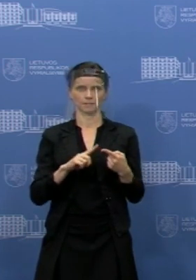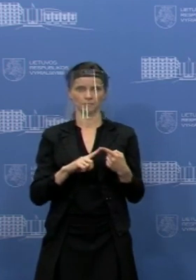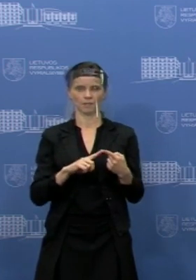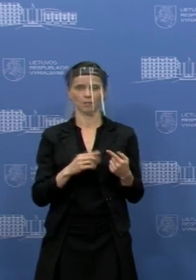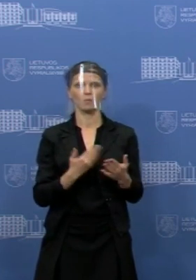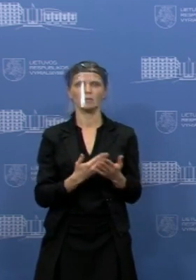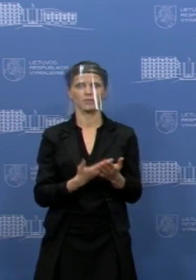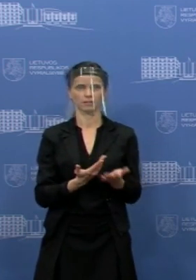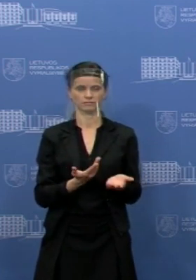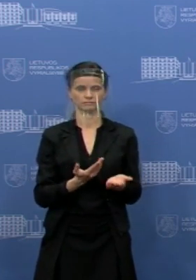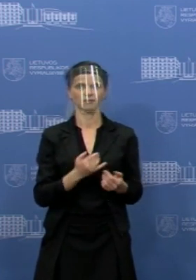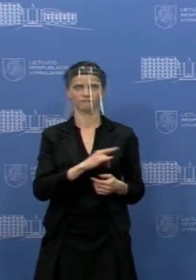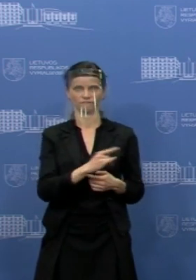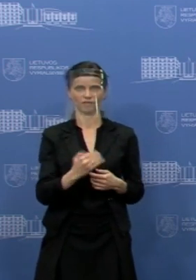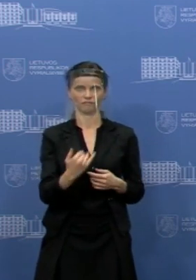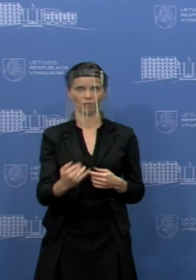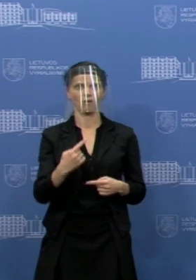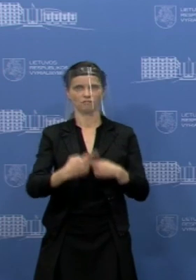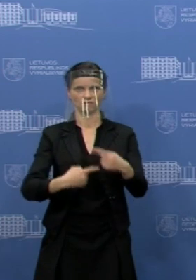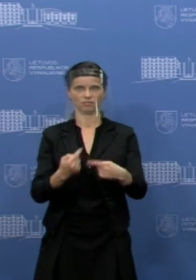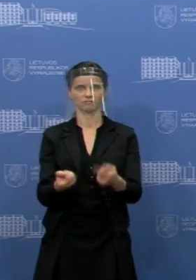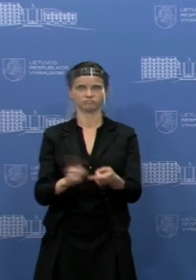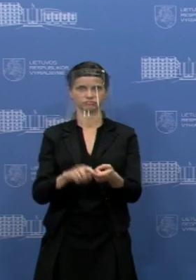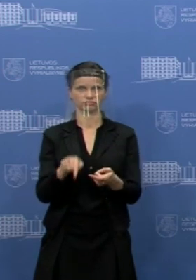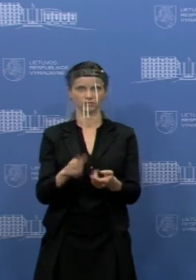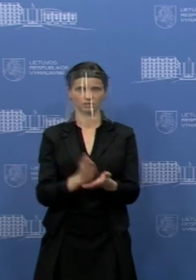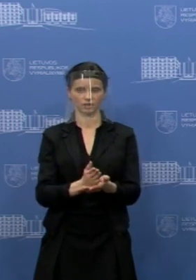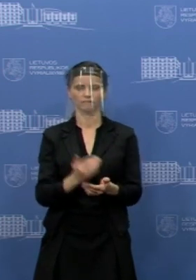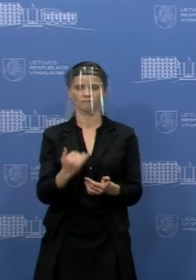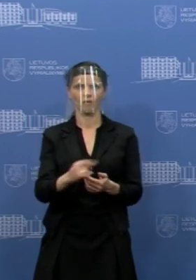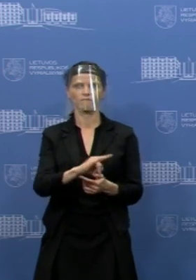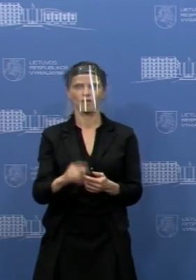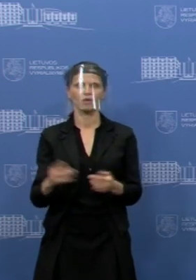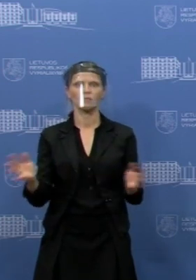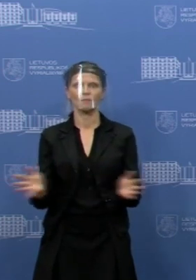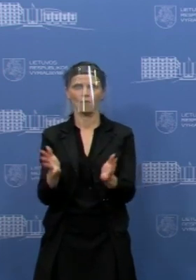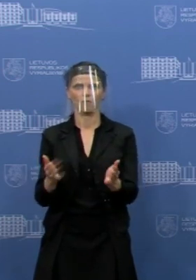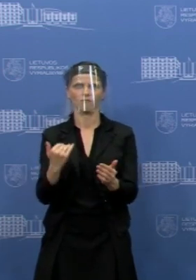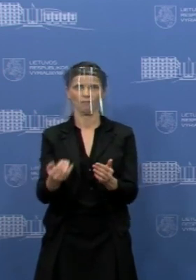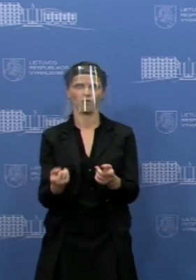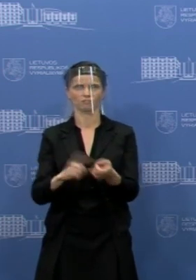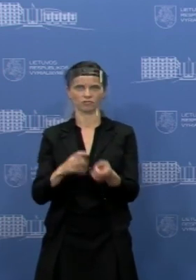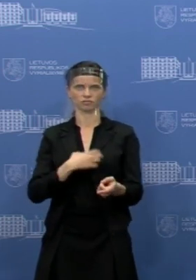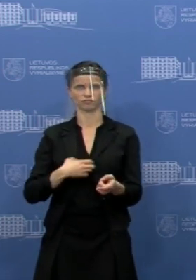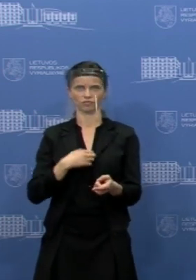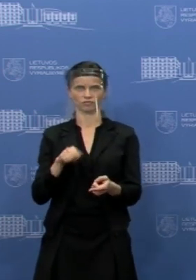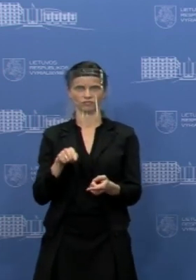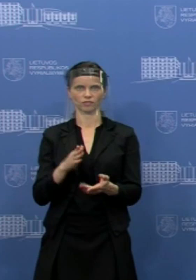raida, su tų, sakykime, tokių ūgdymo paslaugų ar pačio ūgdymo proceso